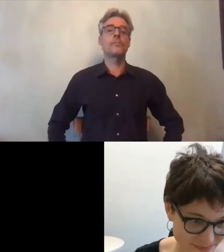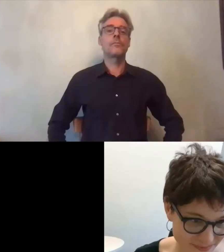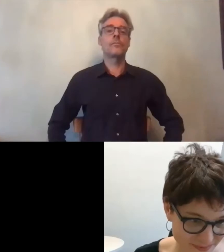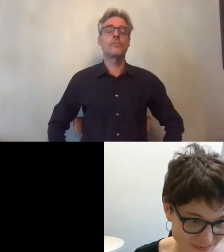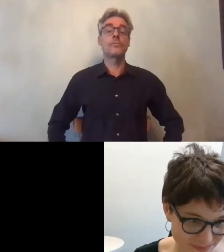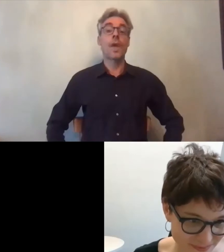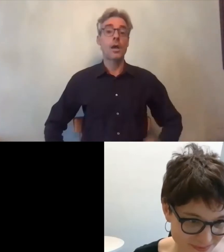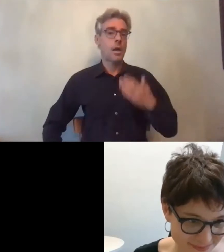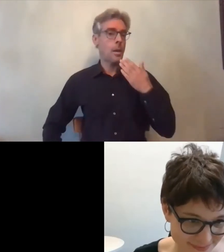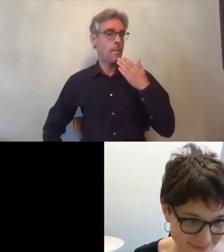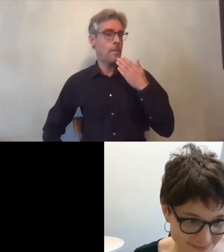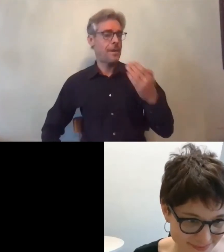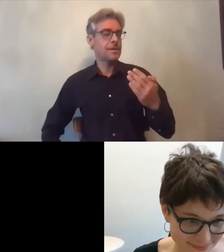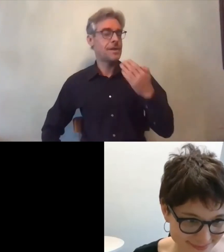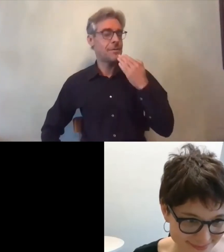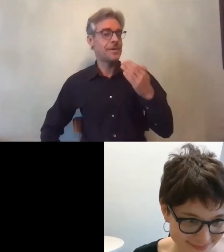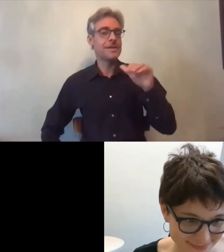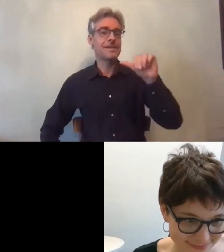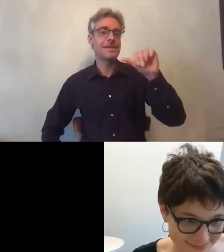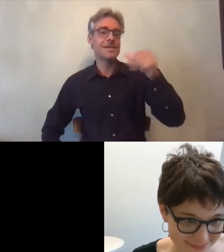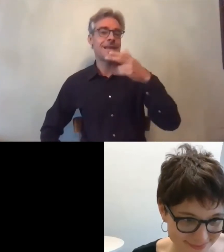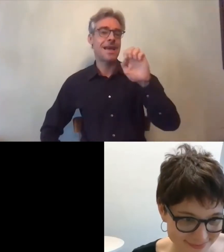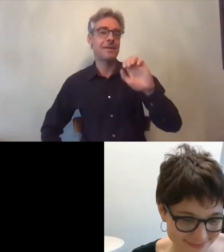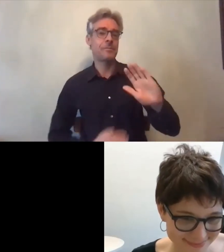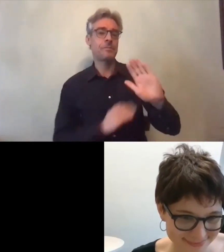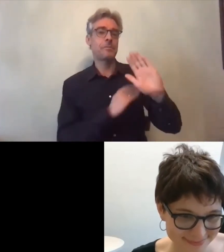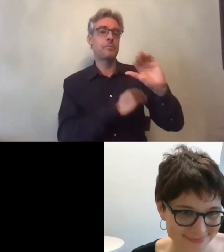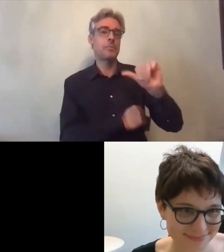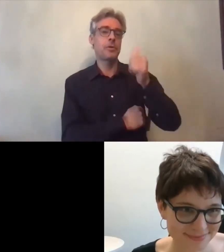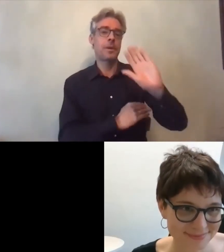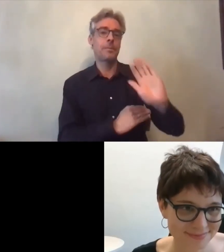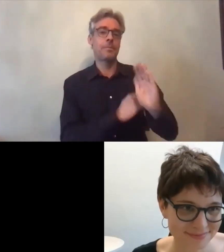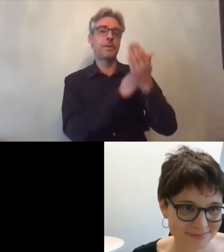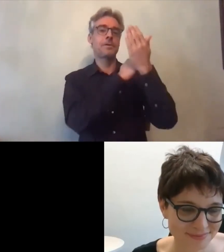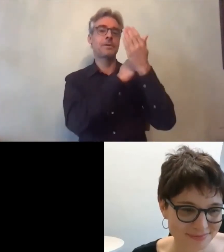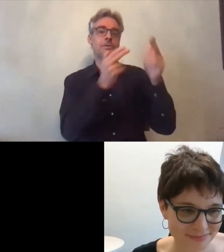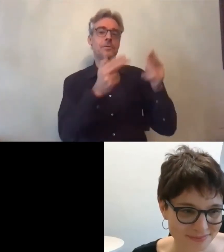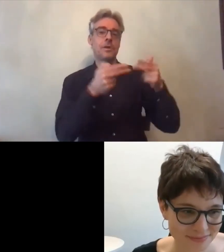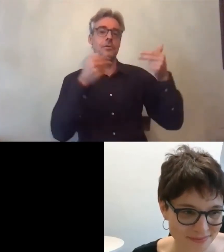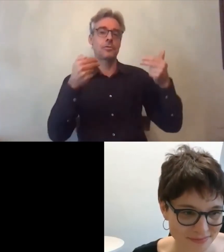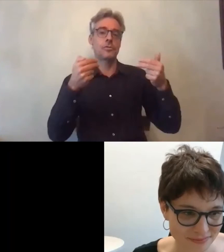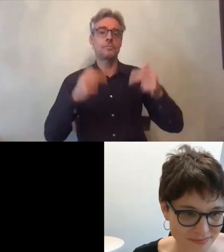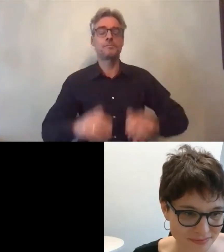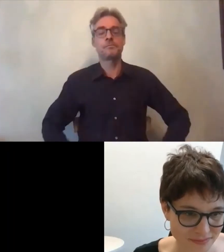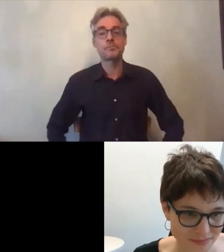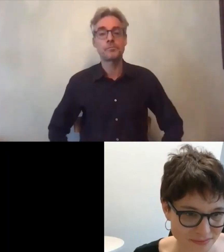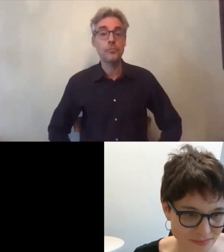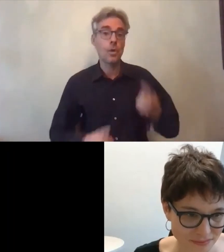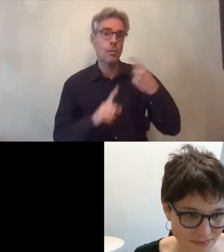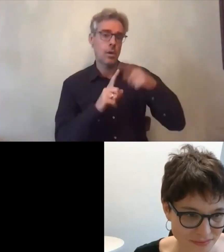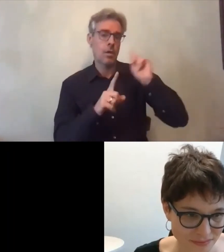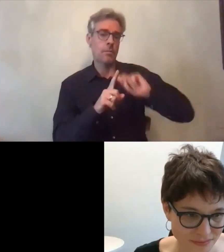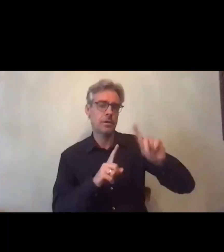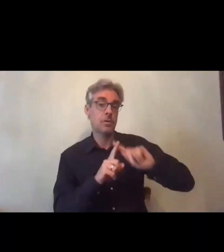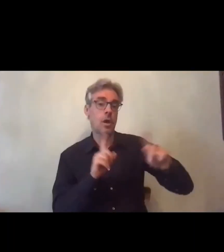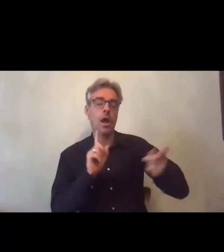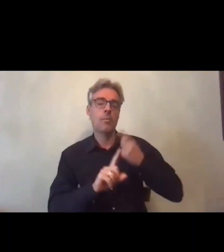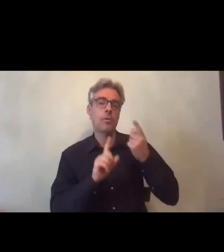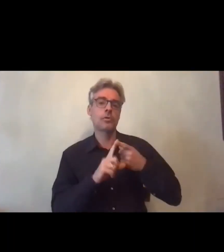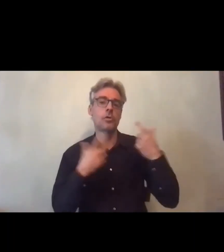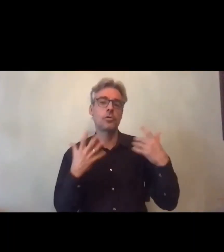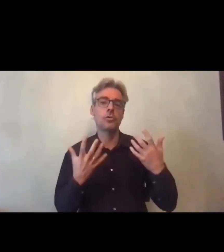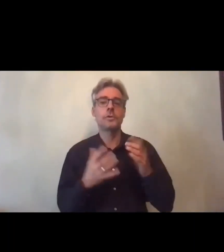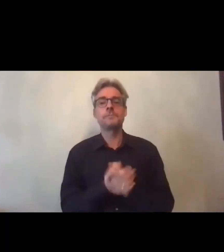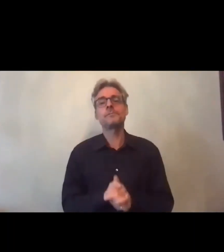Merci Merci Anne pour cette première approche introductive et ces précisions qui sont apportées qui sont effectivement extrêmement